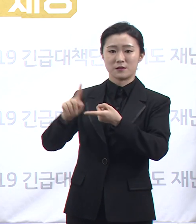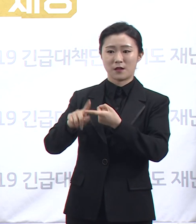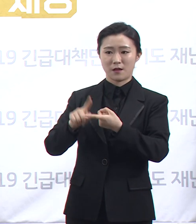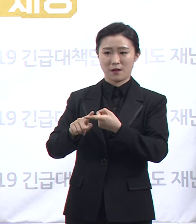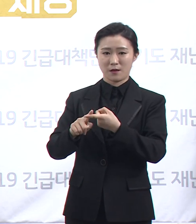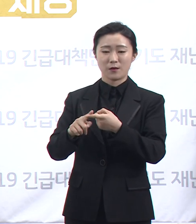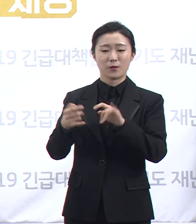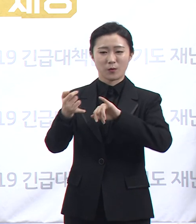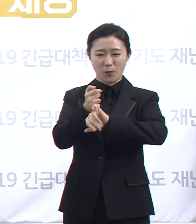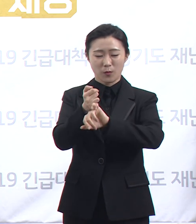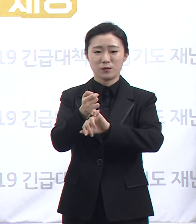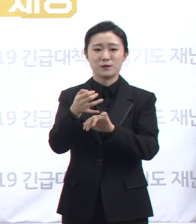당부드립니다. 감사합니다. 감사합니다. 감사합니다. 감사합니다. 감사합니다.